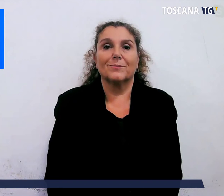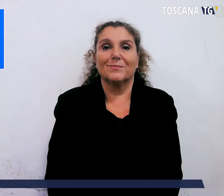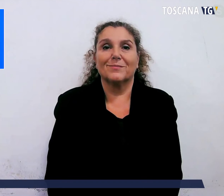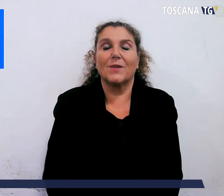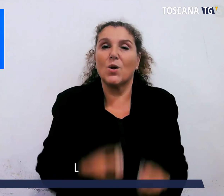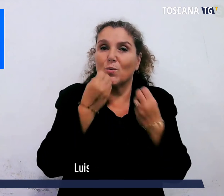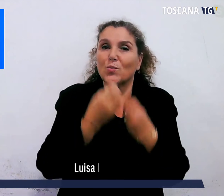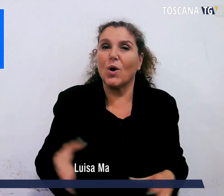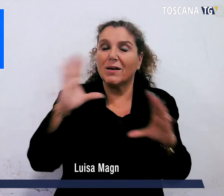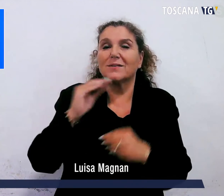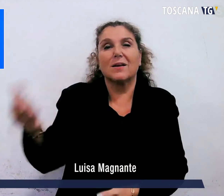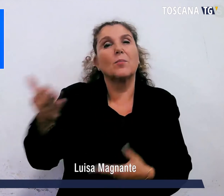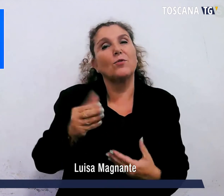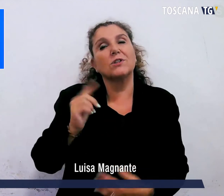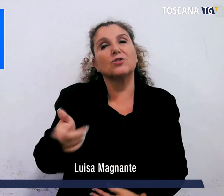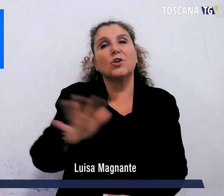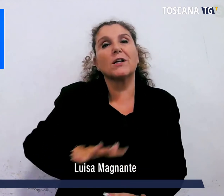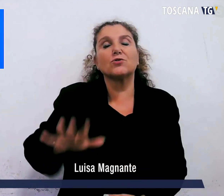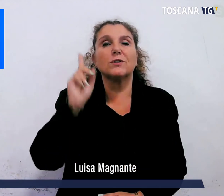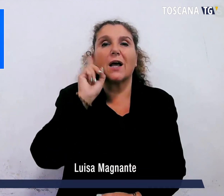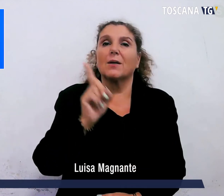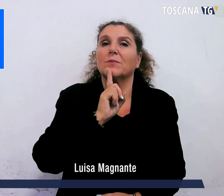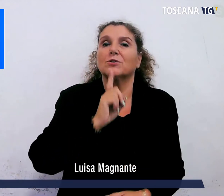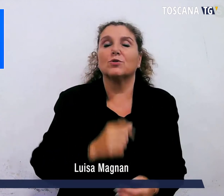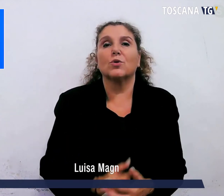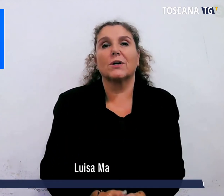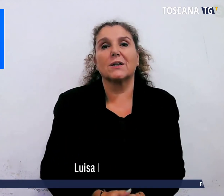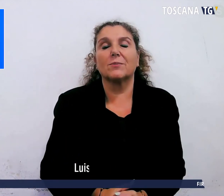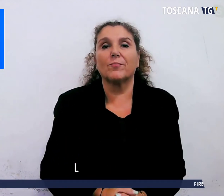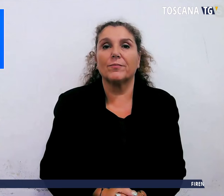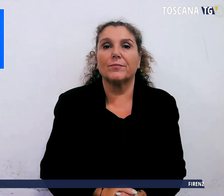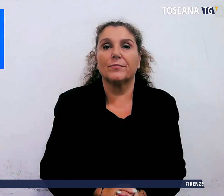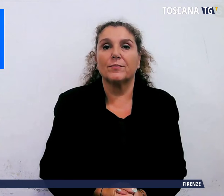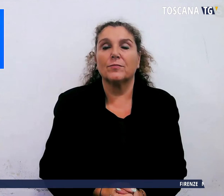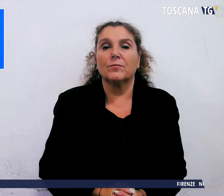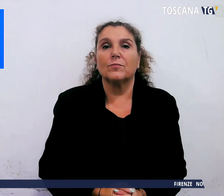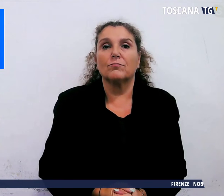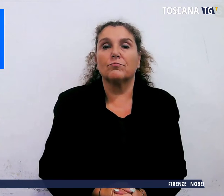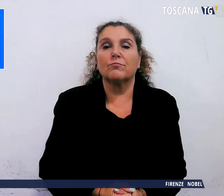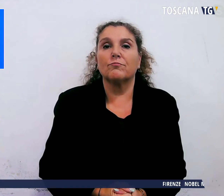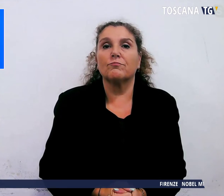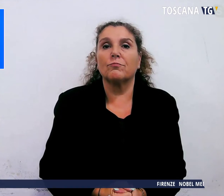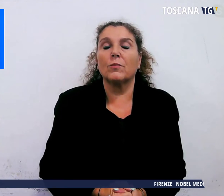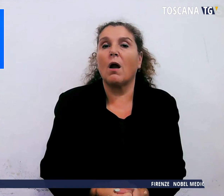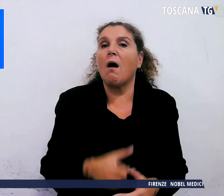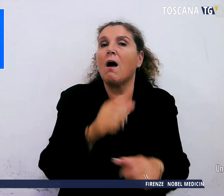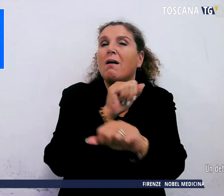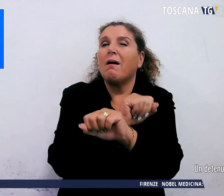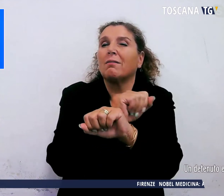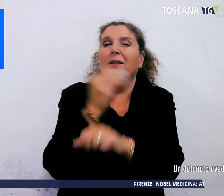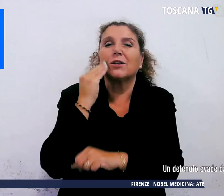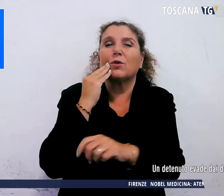Tutti dalla Tg regionale per sordi, un detenuto evade dai